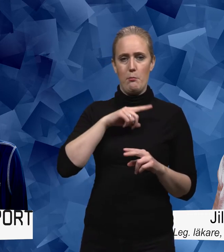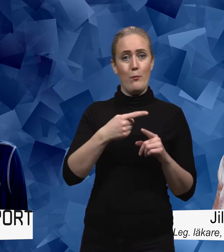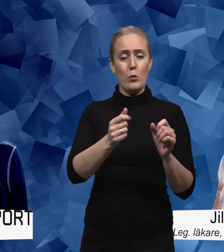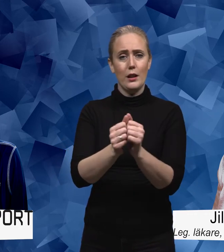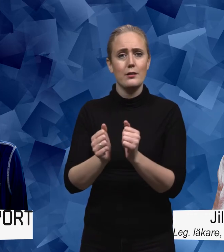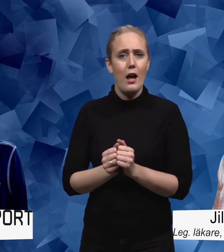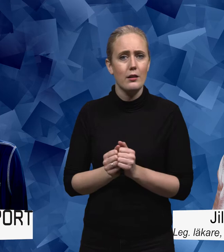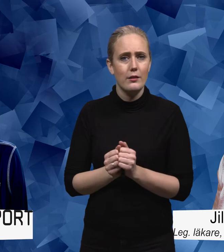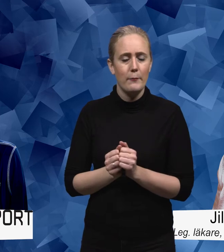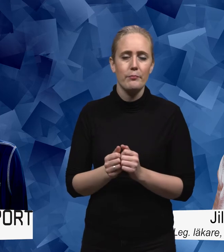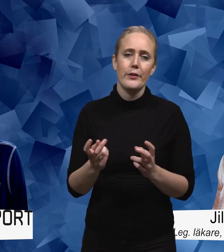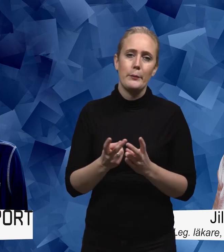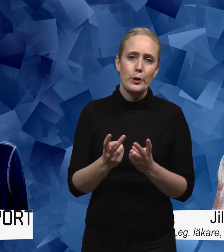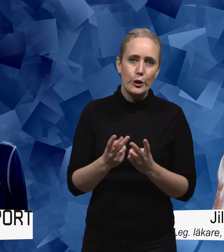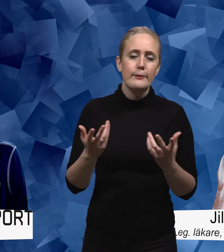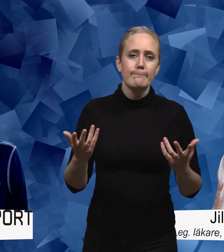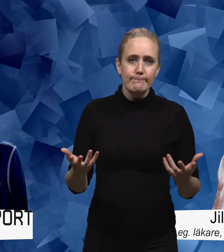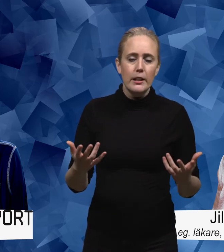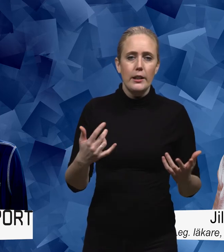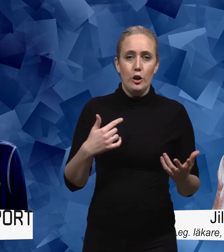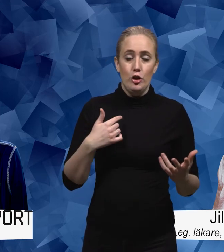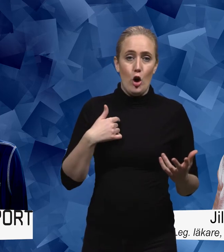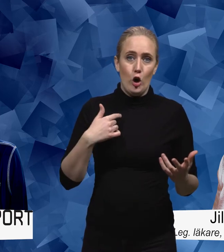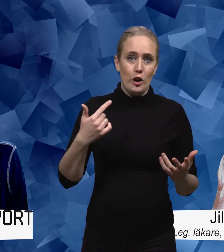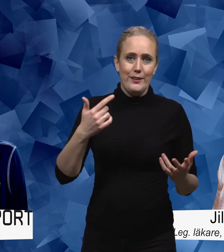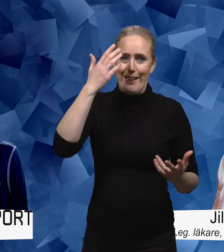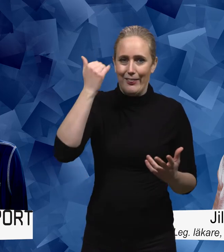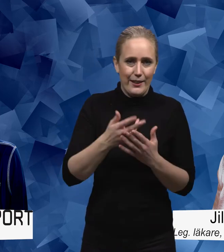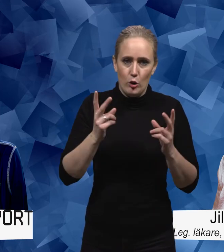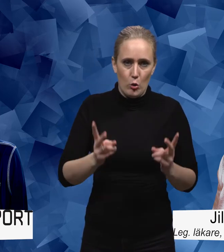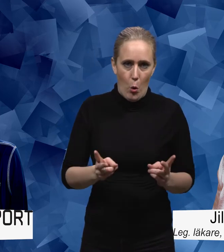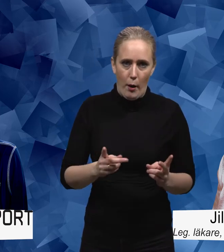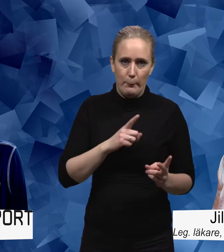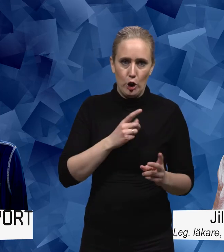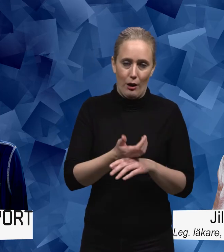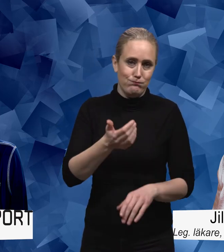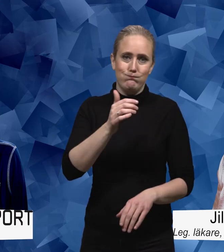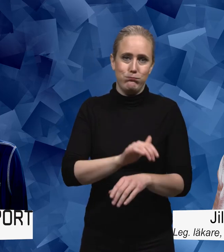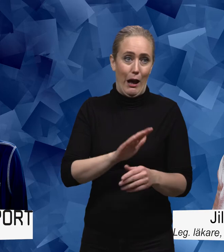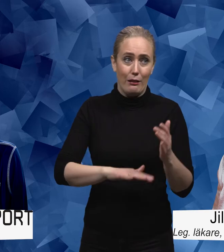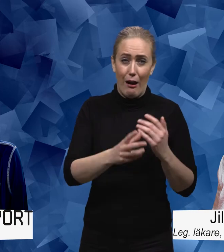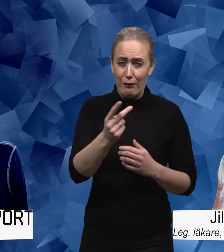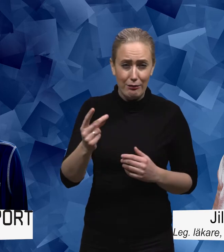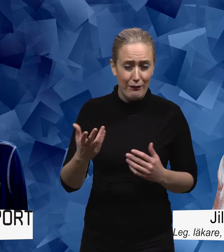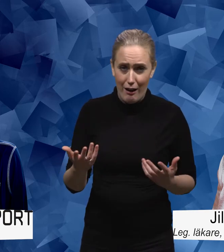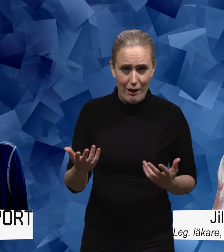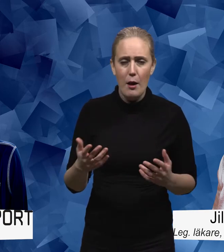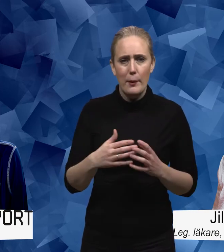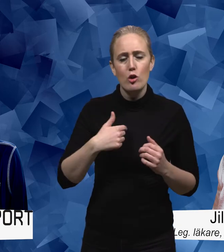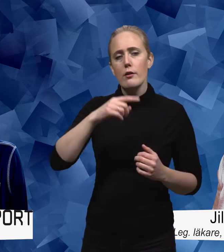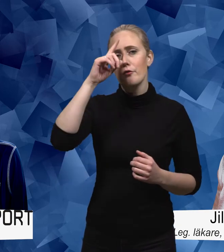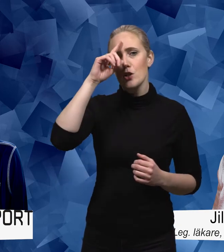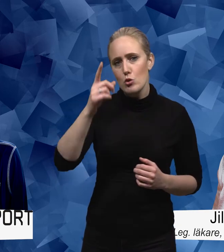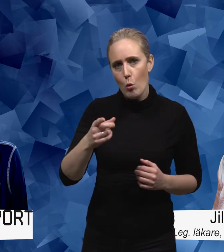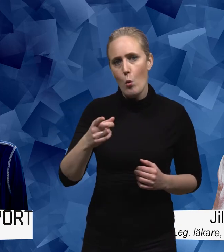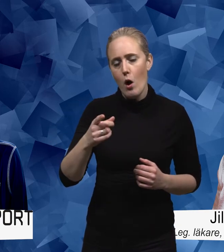sammanfattningsvis jag tror ju inte mer än någon annan och kan inget mer om det här specifikt än andra heller. Men jag kan förstå